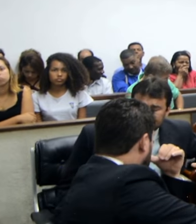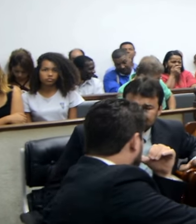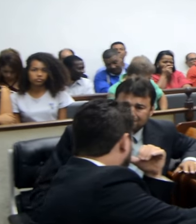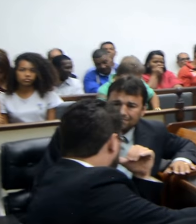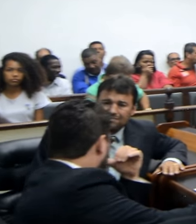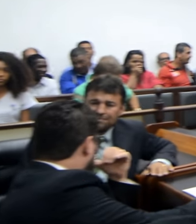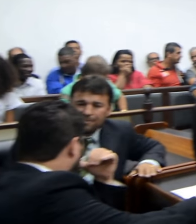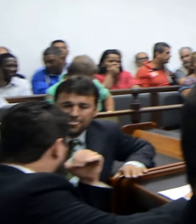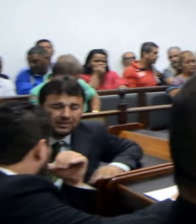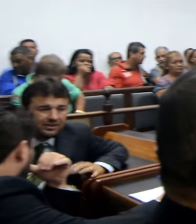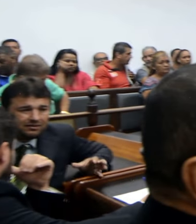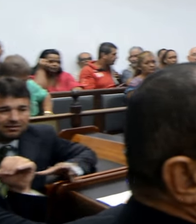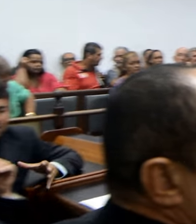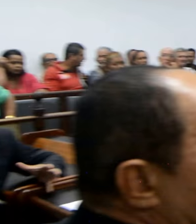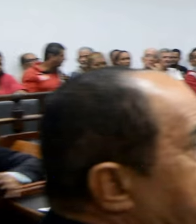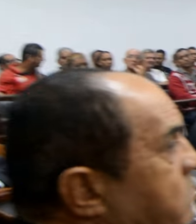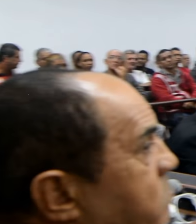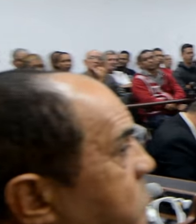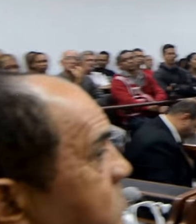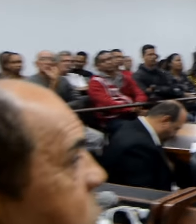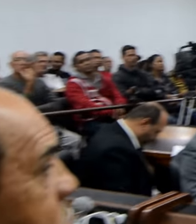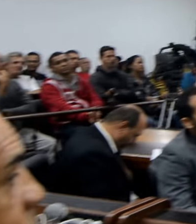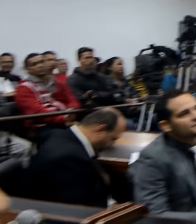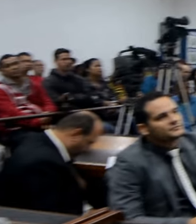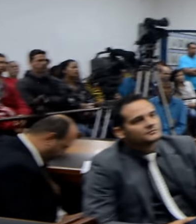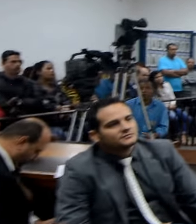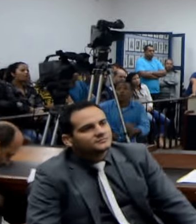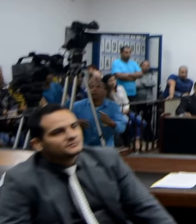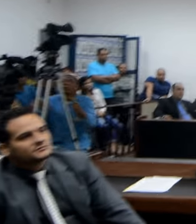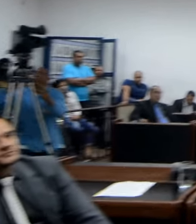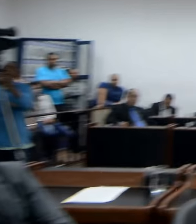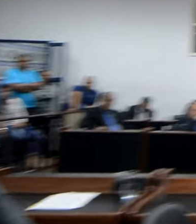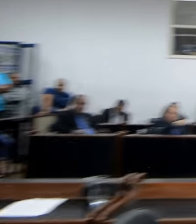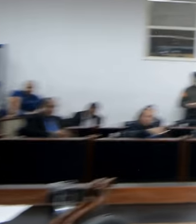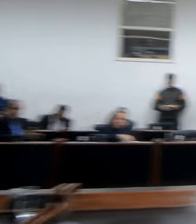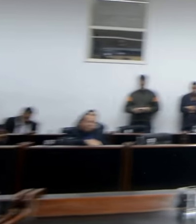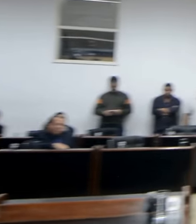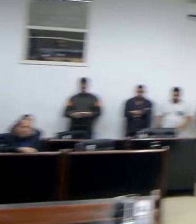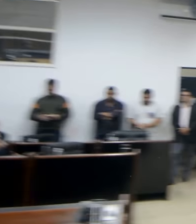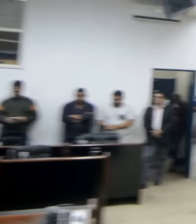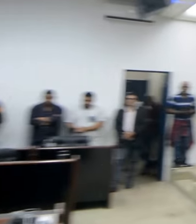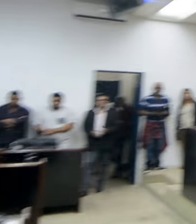dar uma solução nesse projeto, nesse veto. Sem mais, uma boa noite a todos.